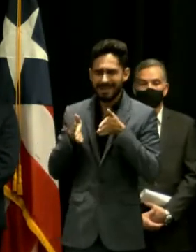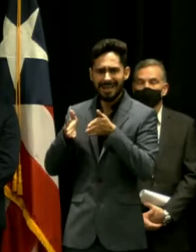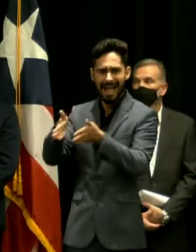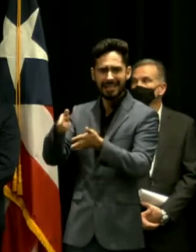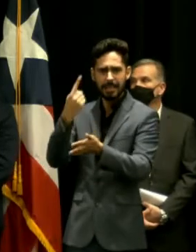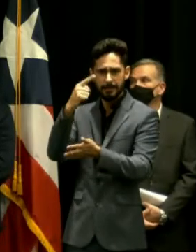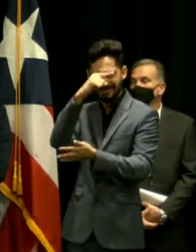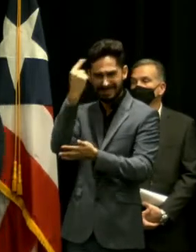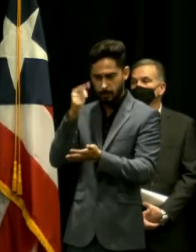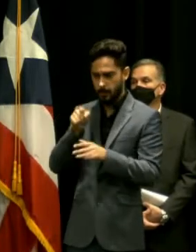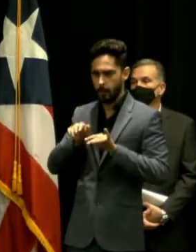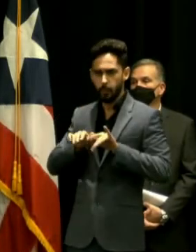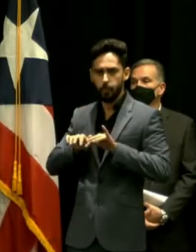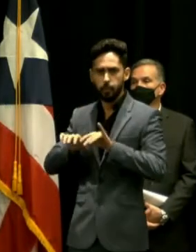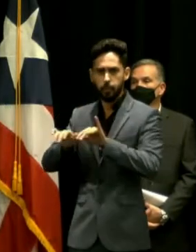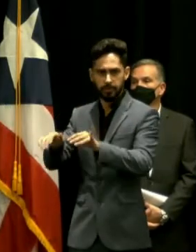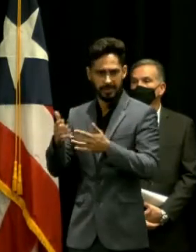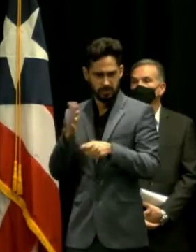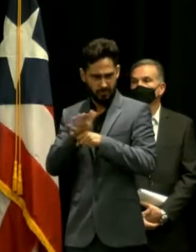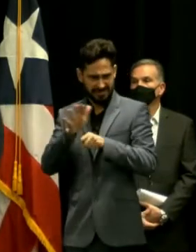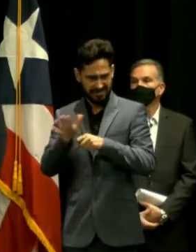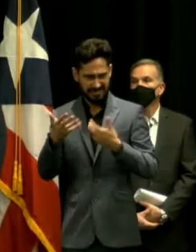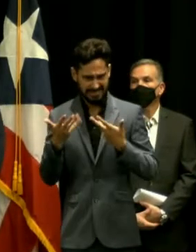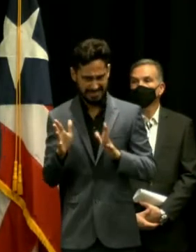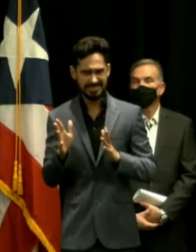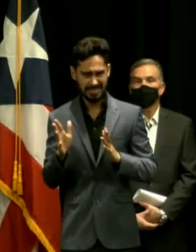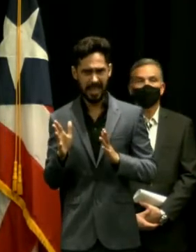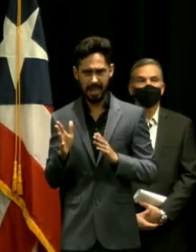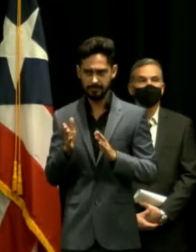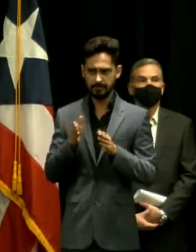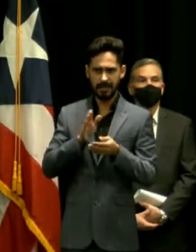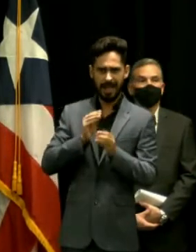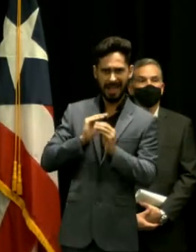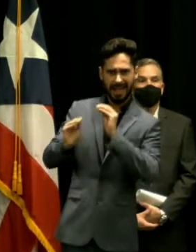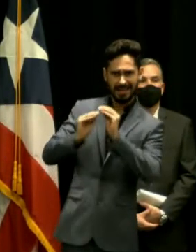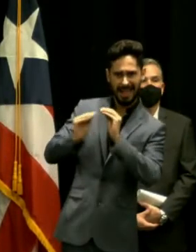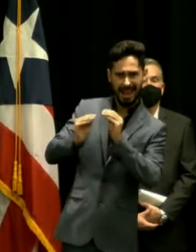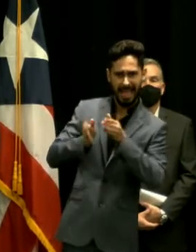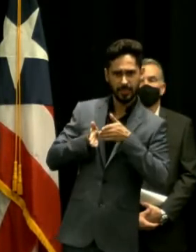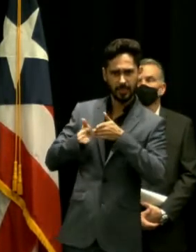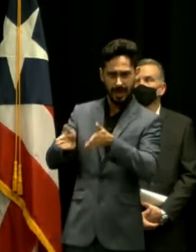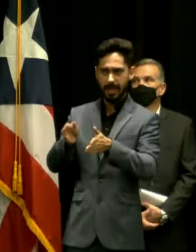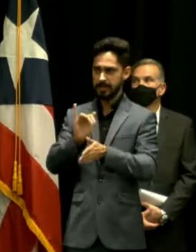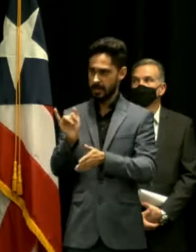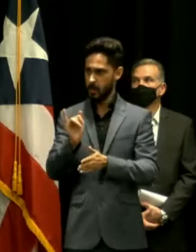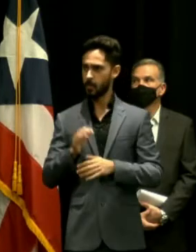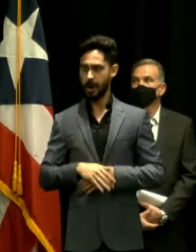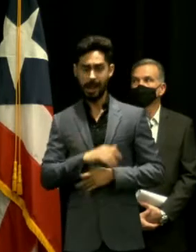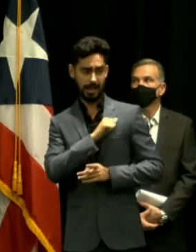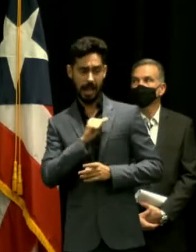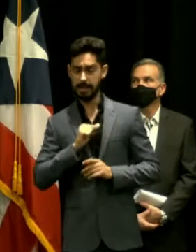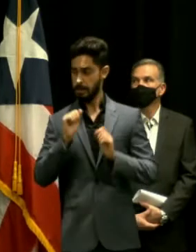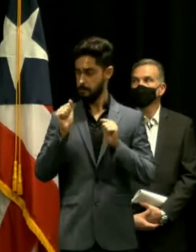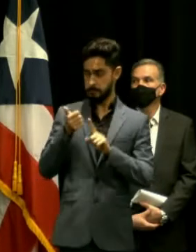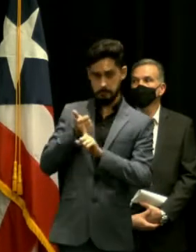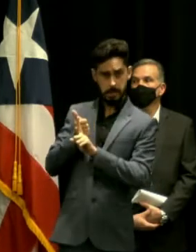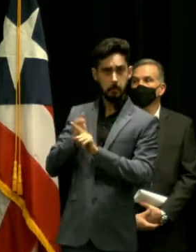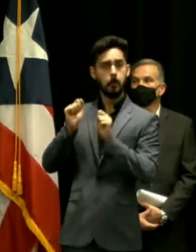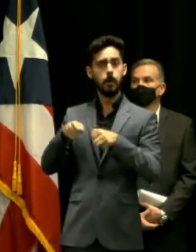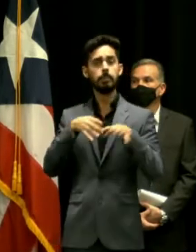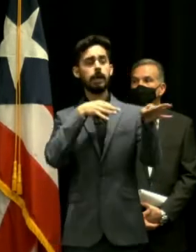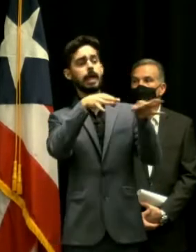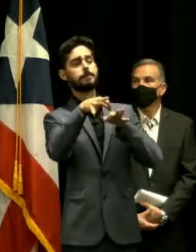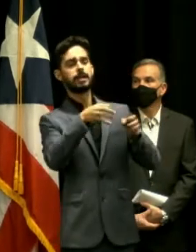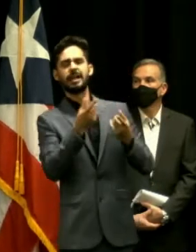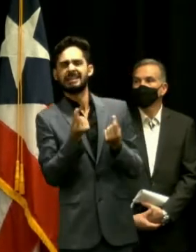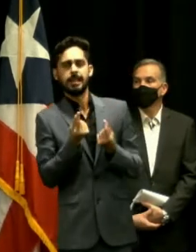alcalde que abunde y tenemos una facilidad médica allí es temporera pero se están dando los servicios que se pueden dar al momento el alcalde puede abundar